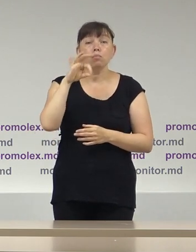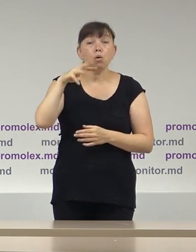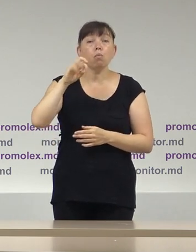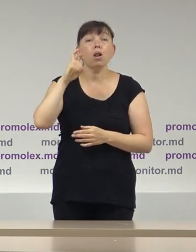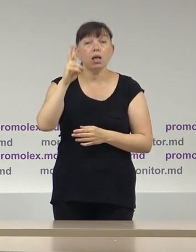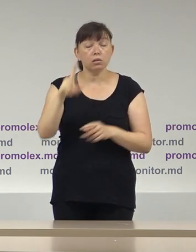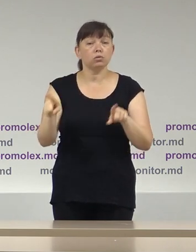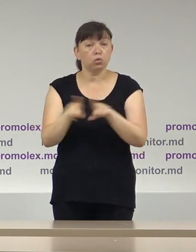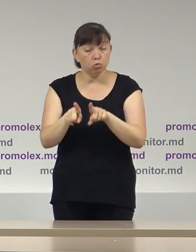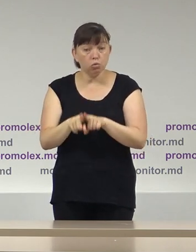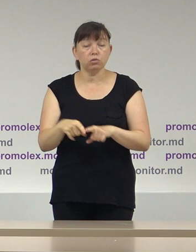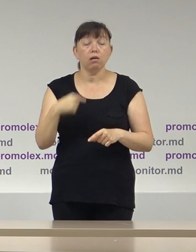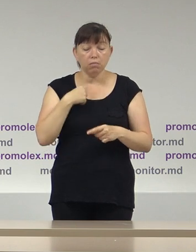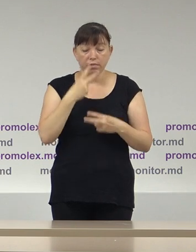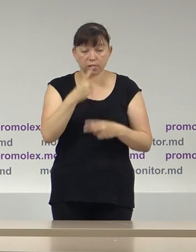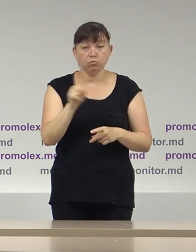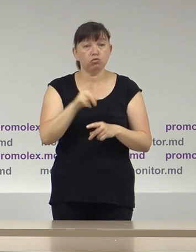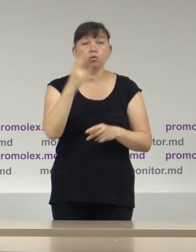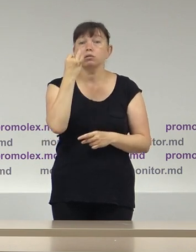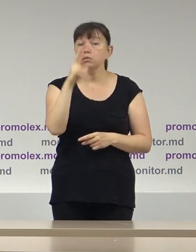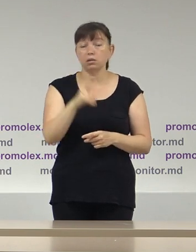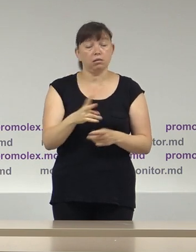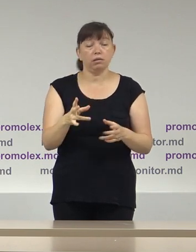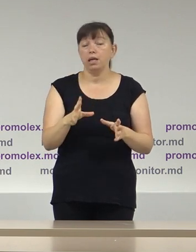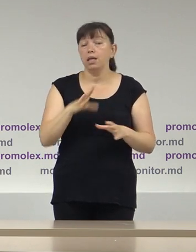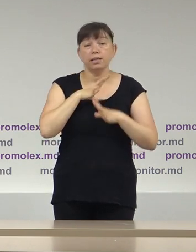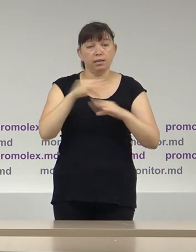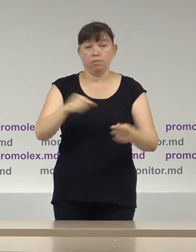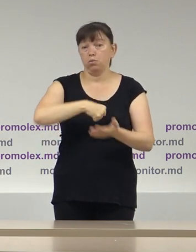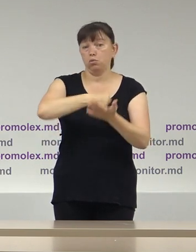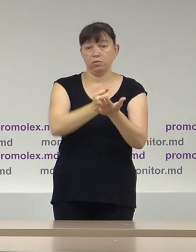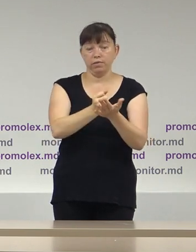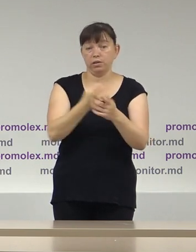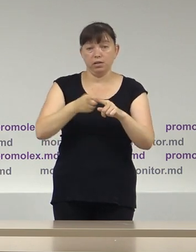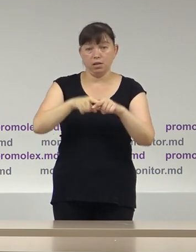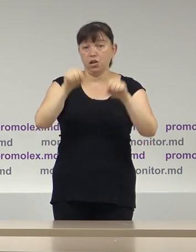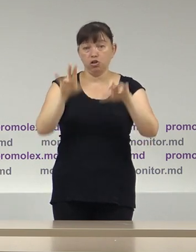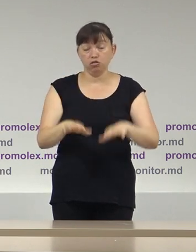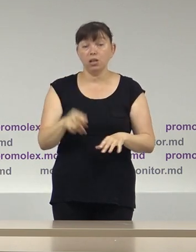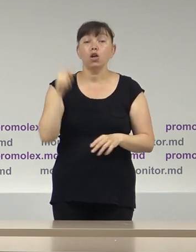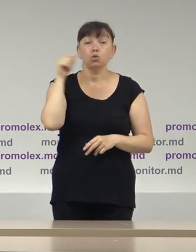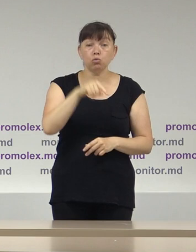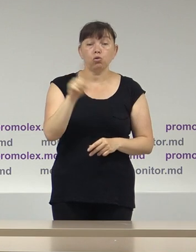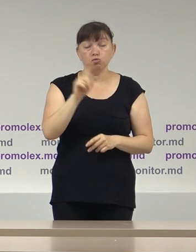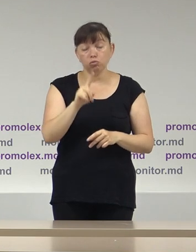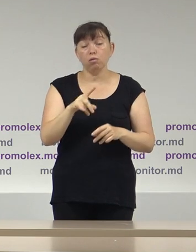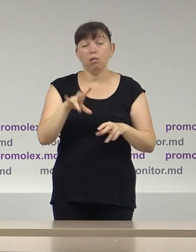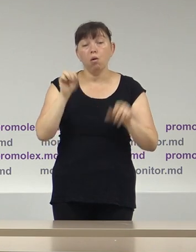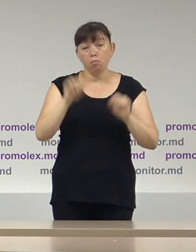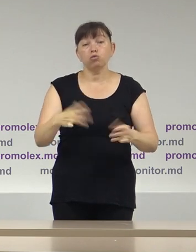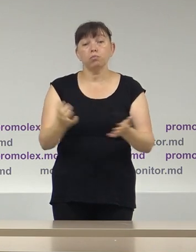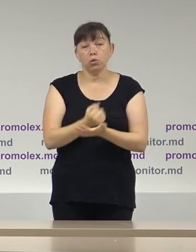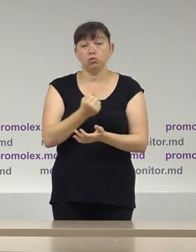constatăm într-un final că CEC nu a adoptat o astfel de hotărâri și cei ce riscă să